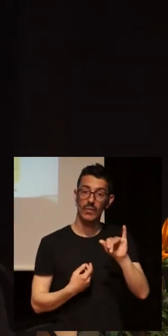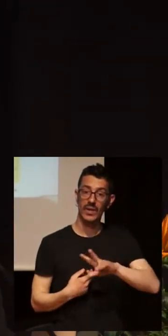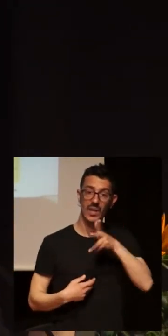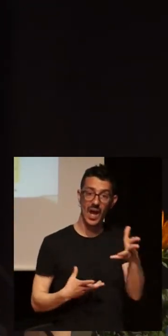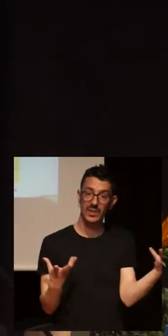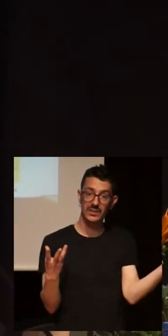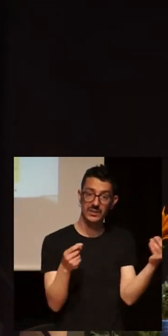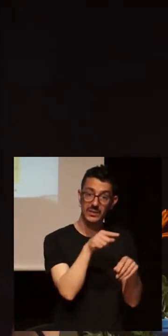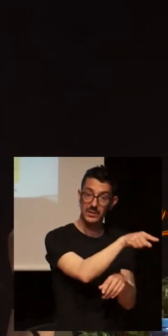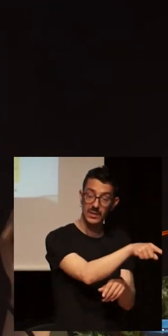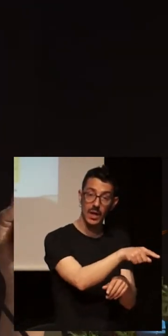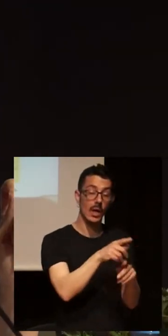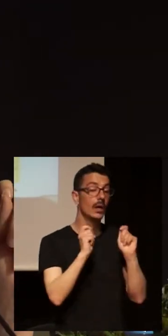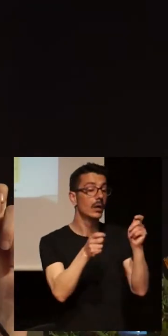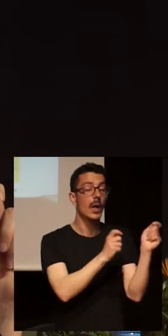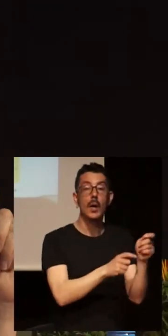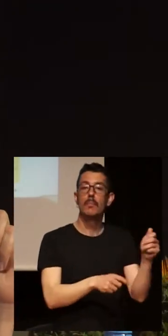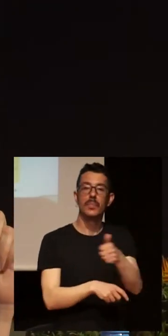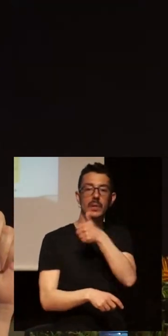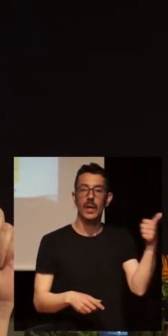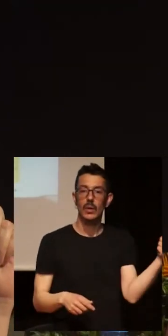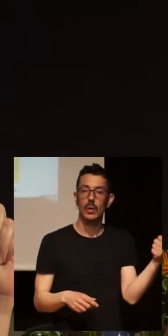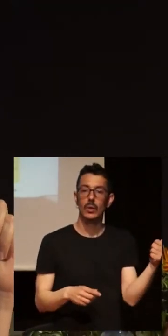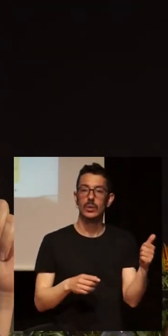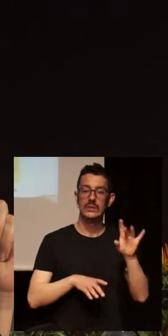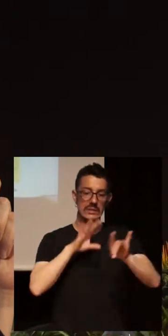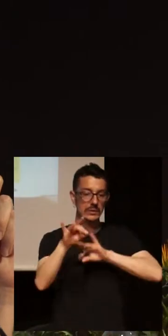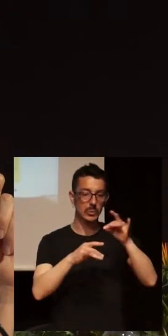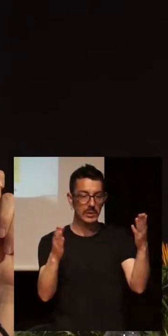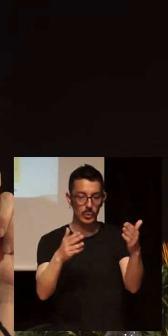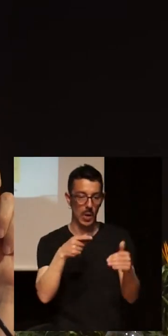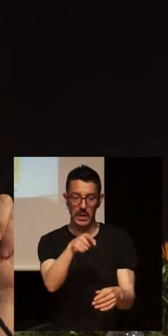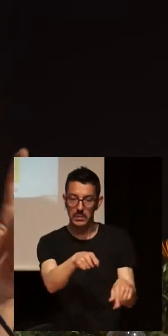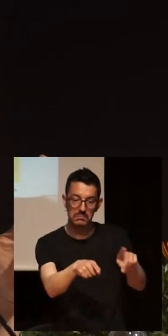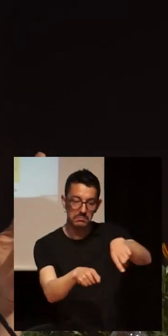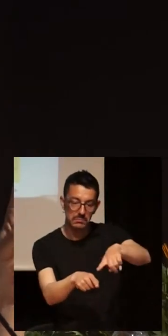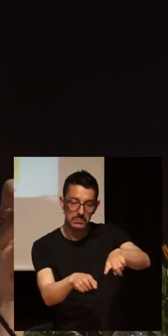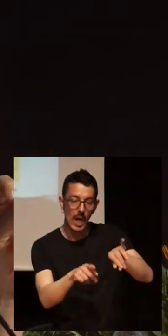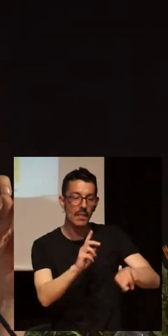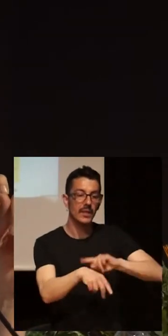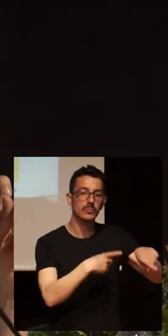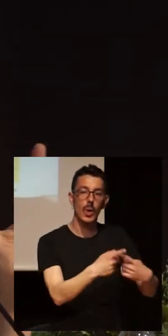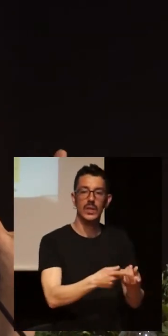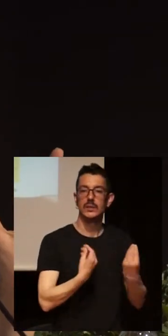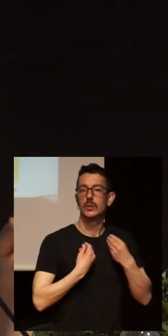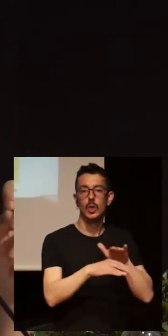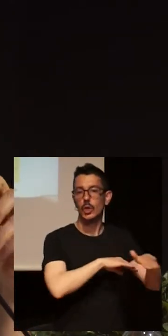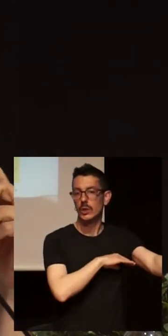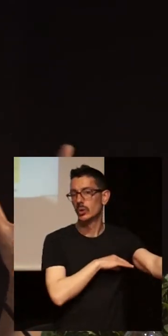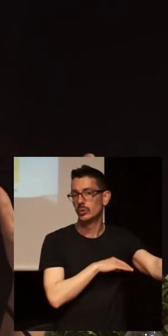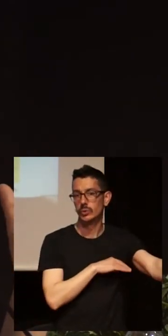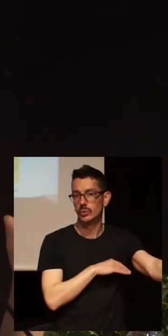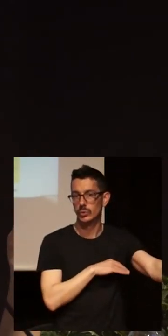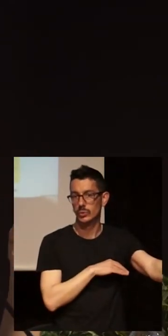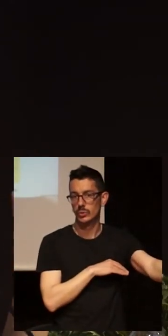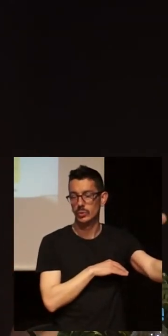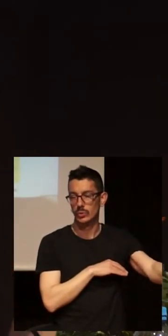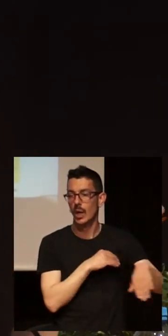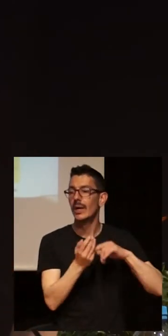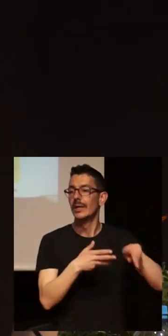the asymptomatic, then were the crónicos, and now we are incorporating the category of